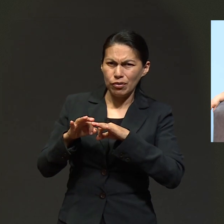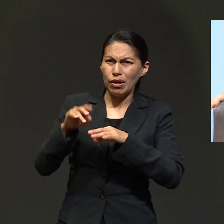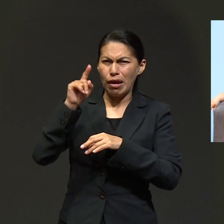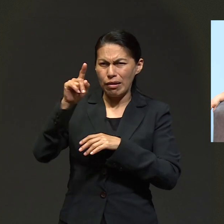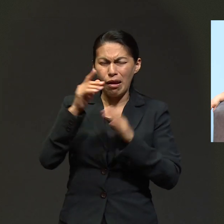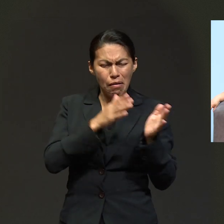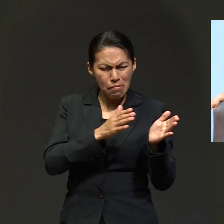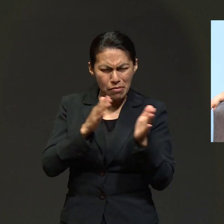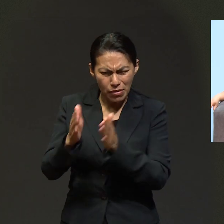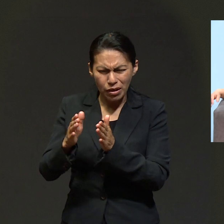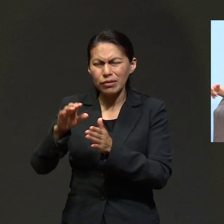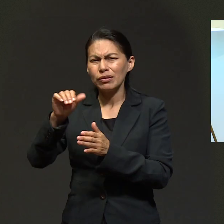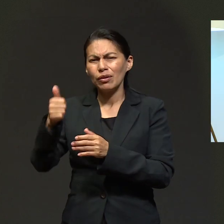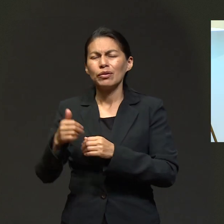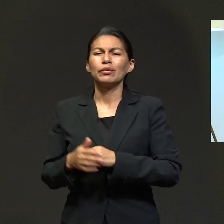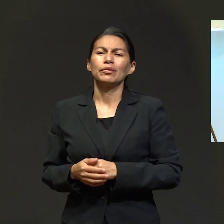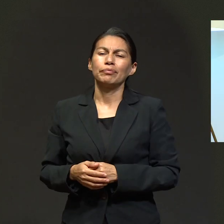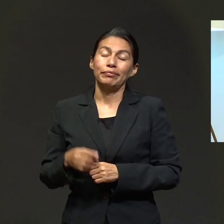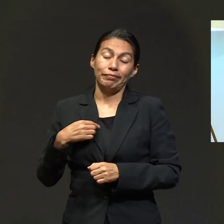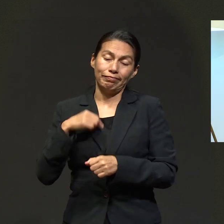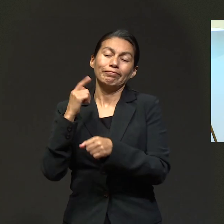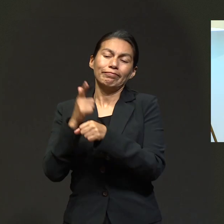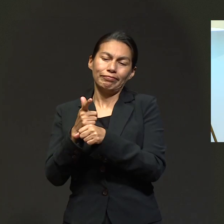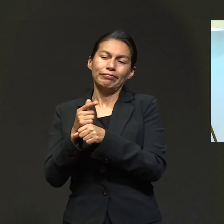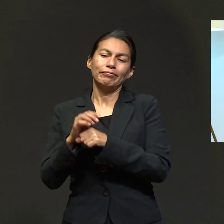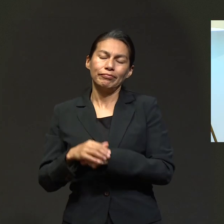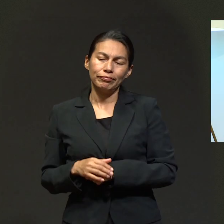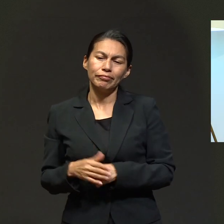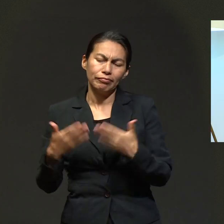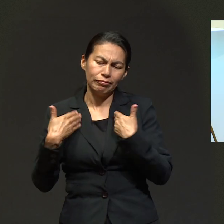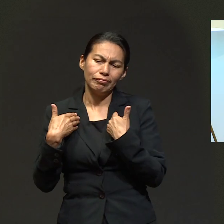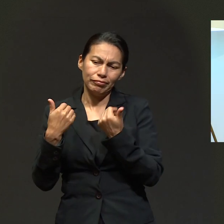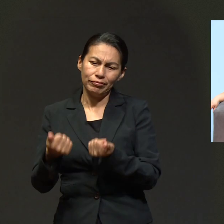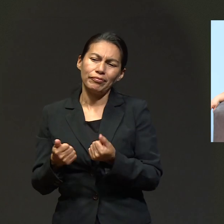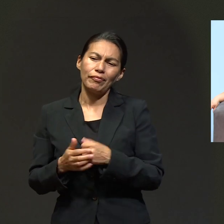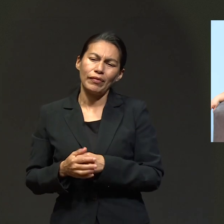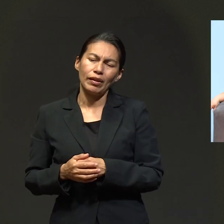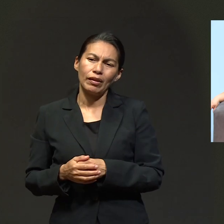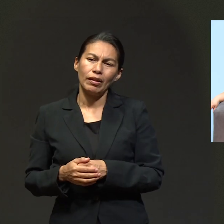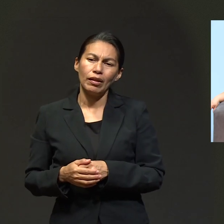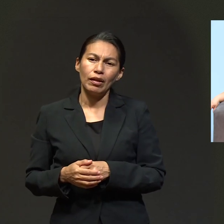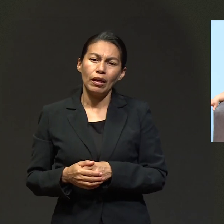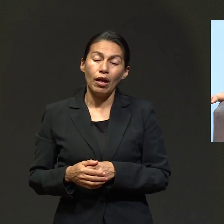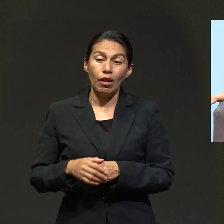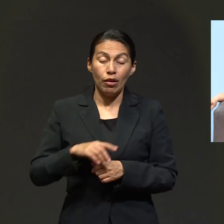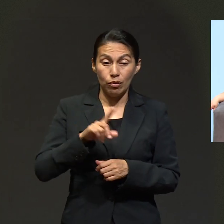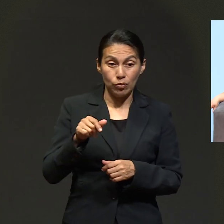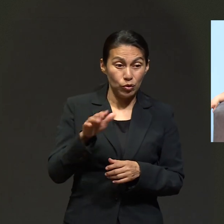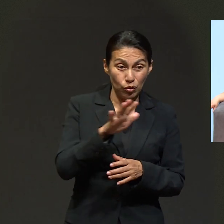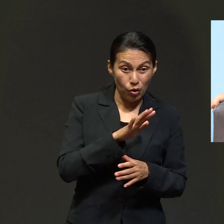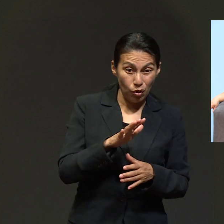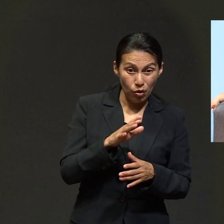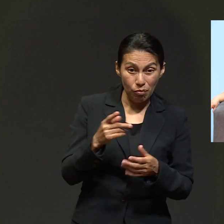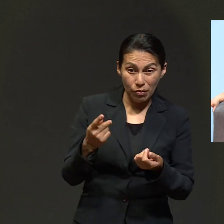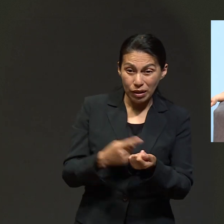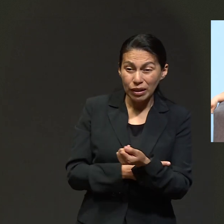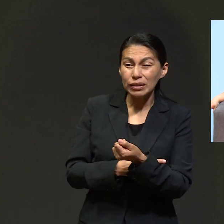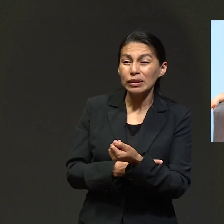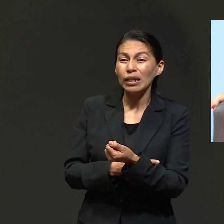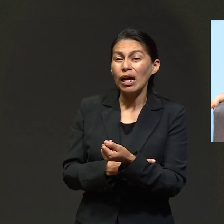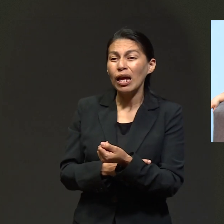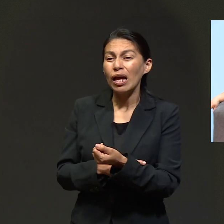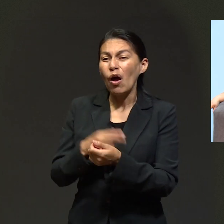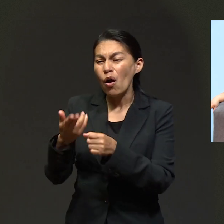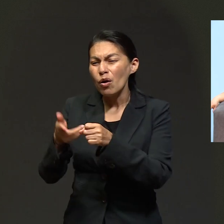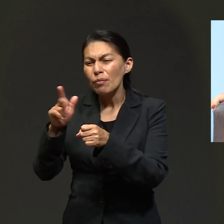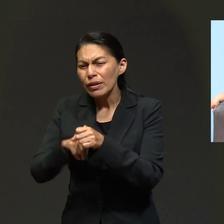pero no para trabajar, él tenía otros planes para mí allá. Eso es lo que descubrí, porque cuando pasó todo esto y me interna